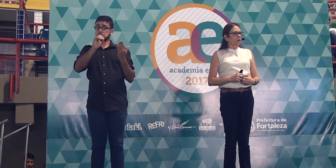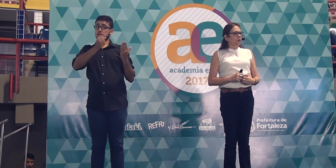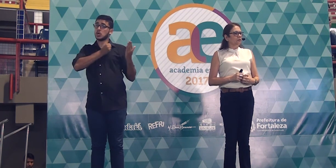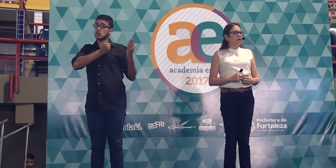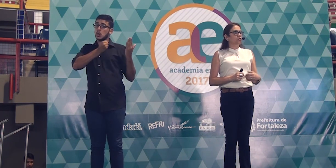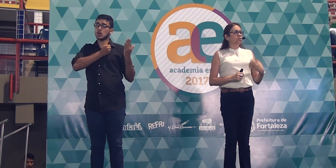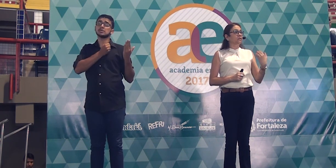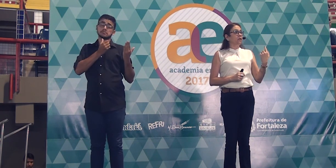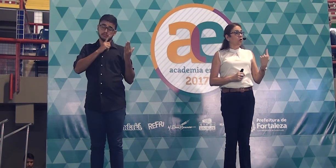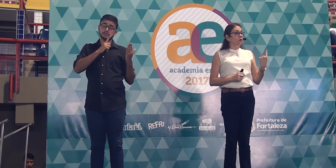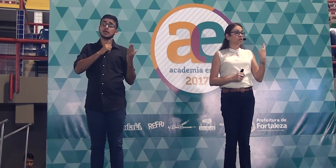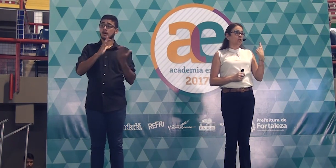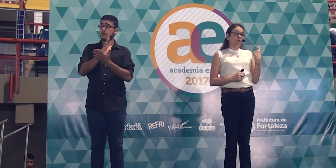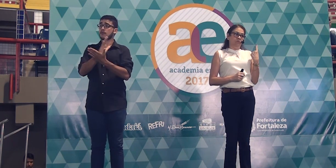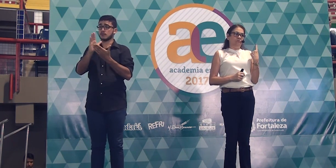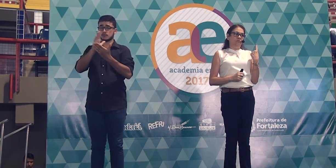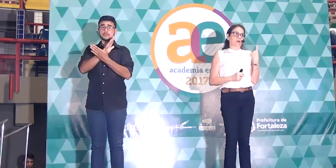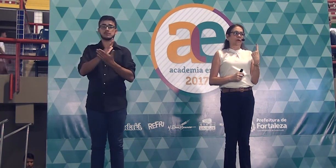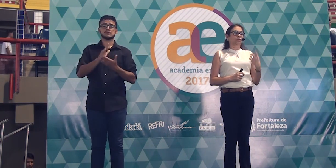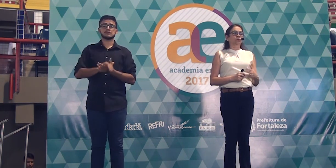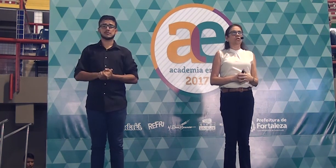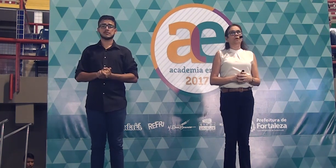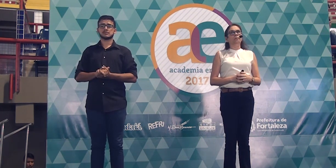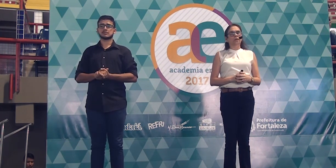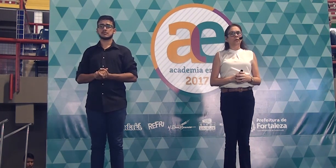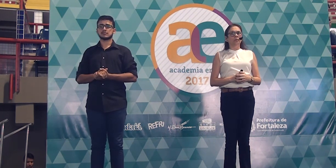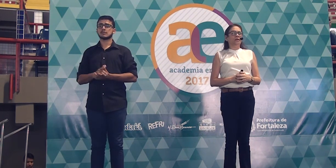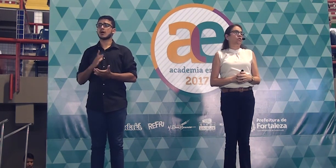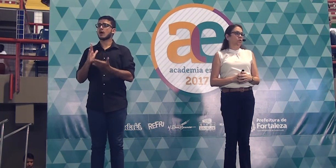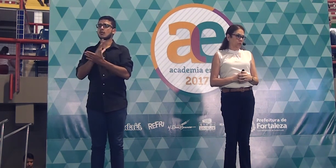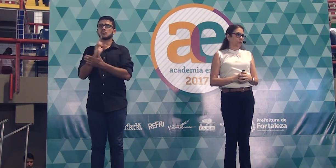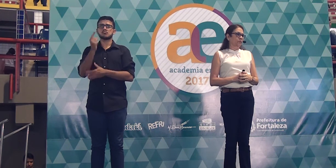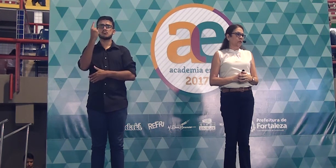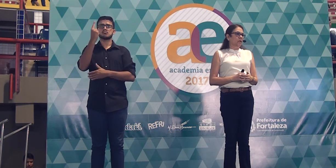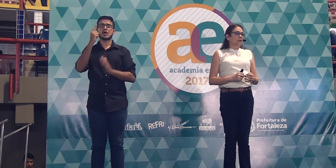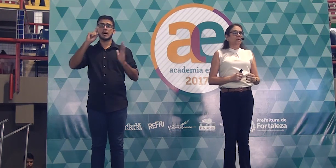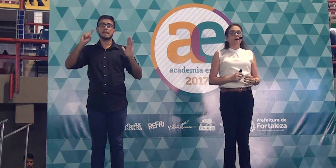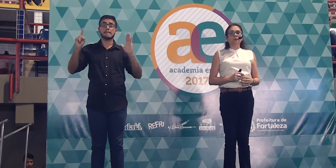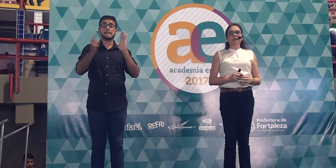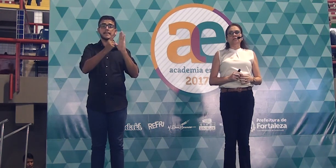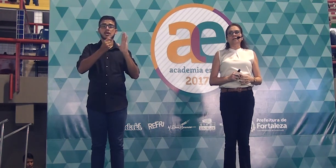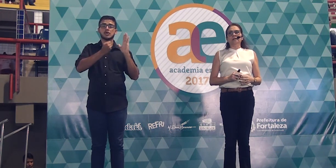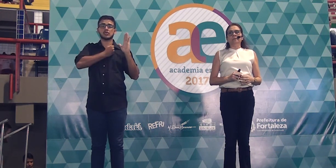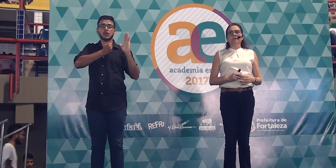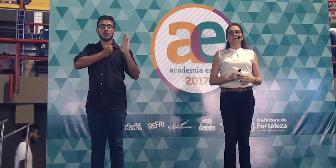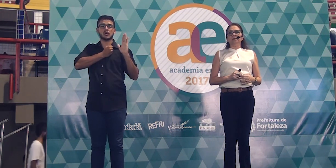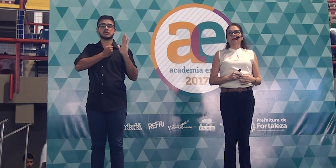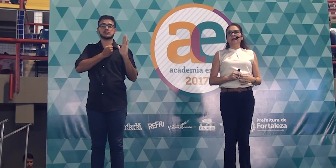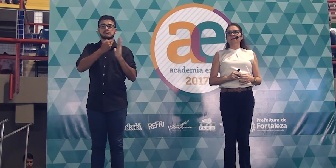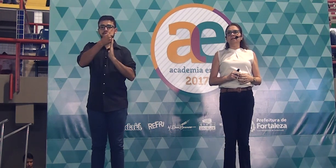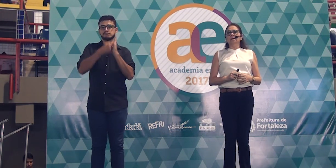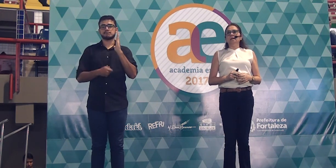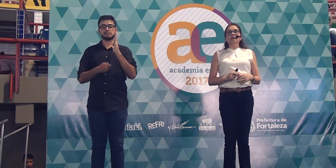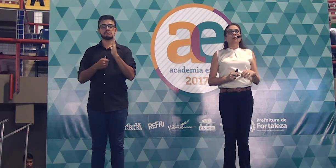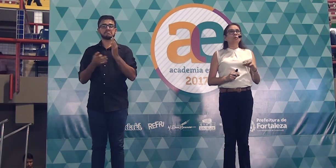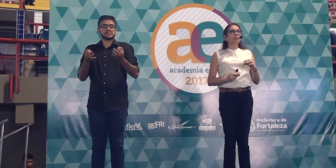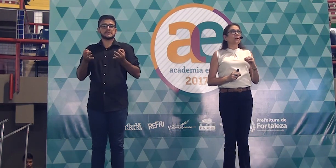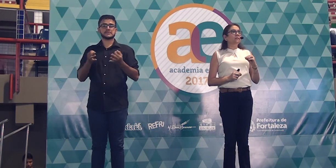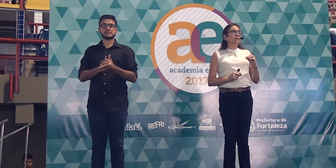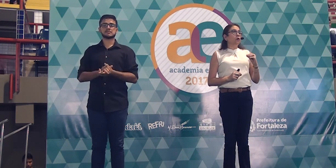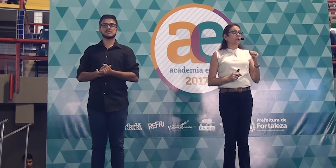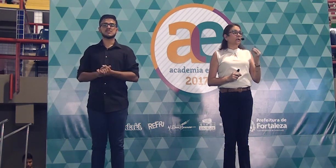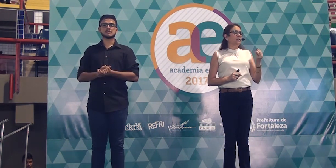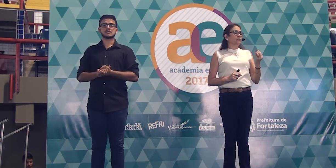sim, textos que só um aluno tirou mil, mas tirou. E eu queria dizer para vocês que